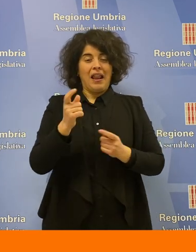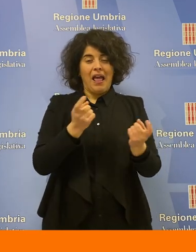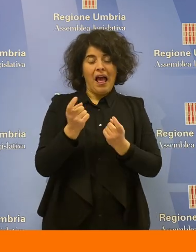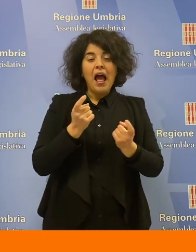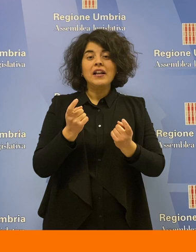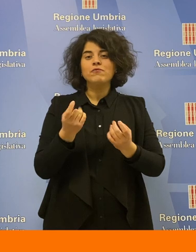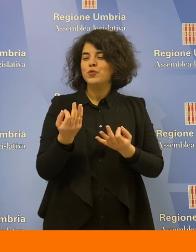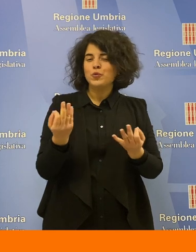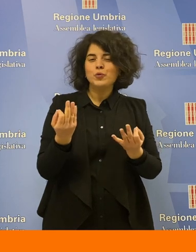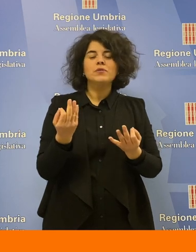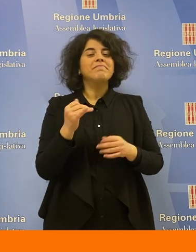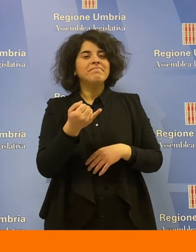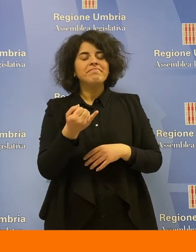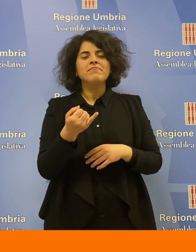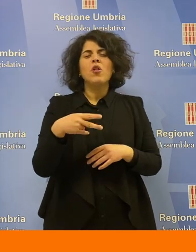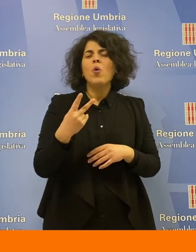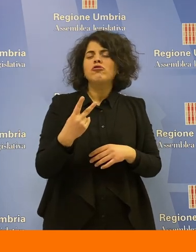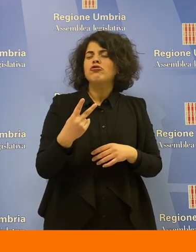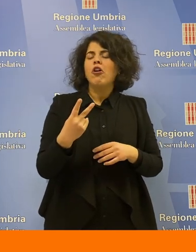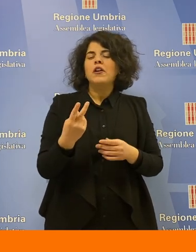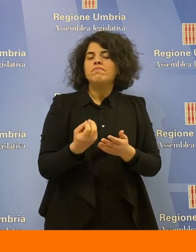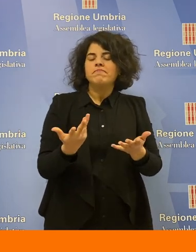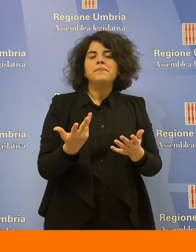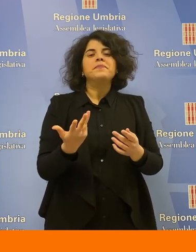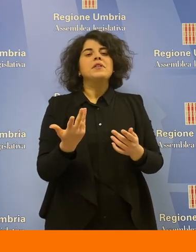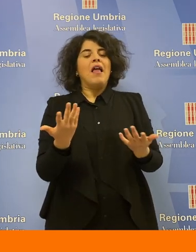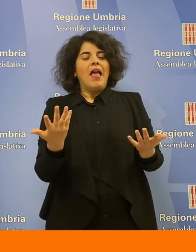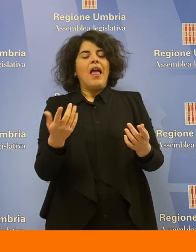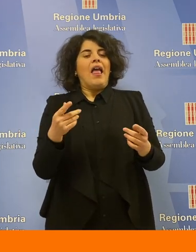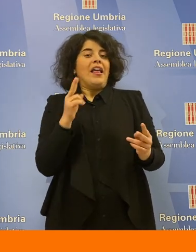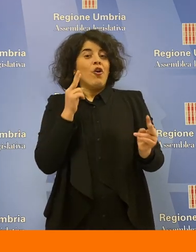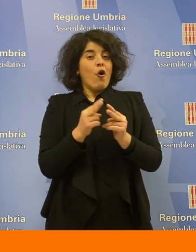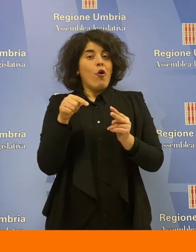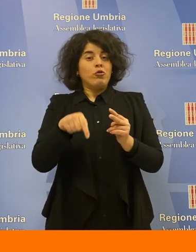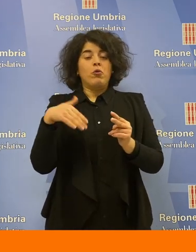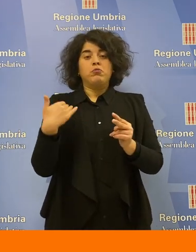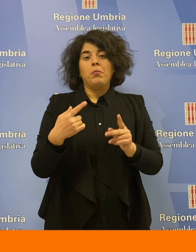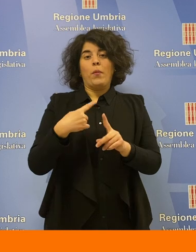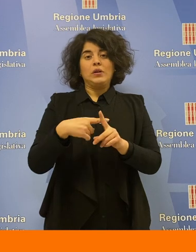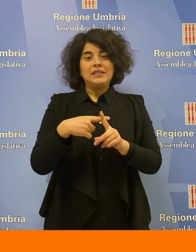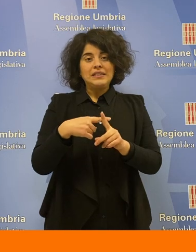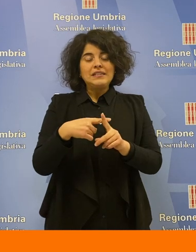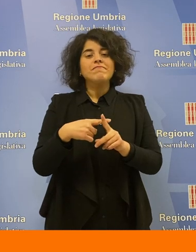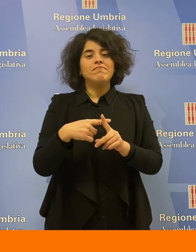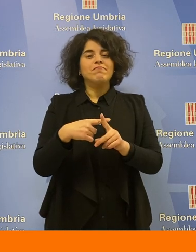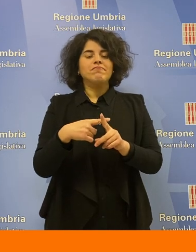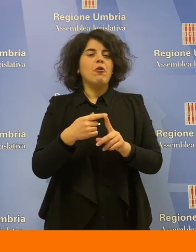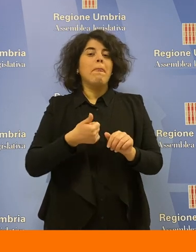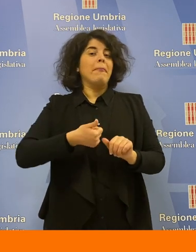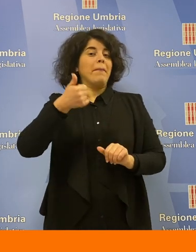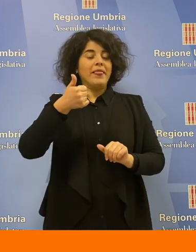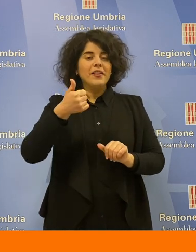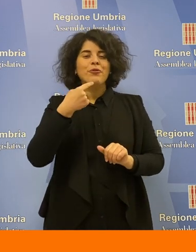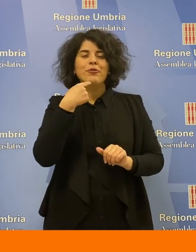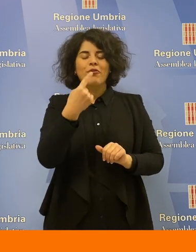cosa avete elaborato in questi due giorni? Beh è stato un incontro molto proficuo, innanzitutto diciamo che